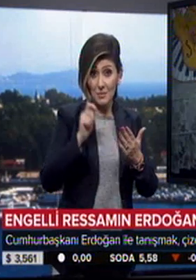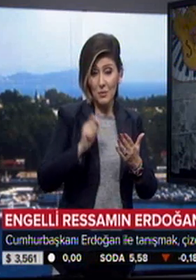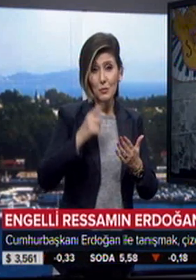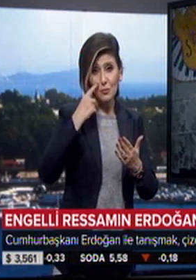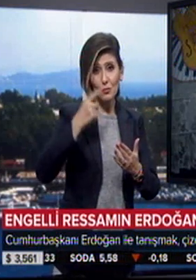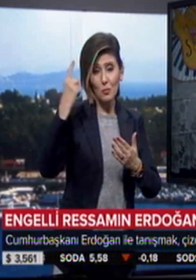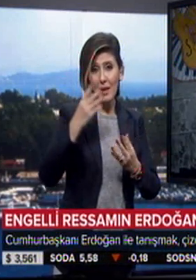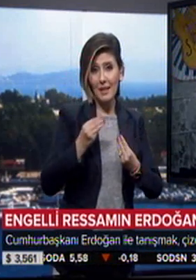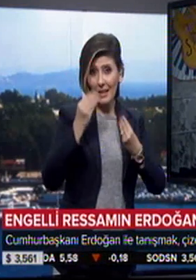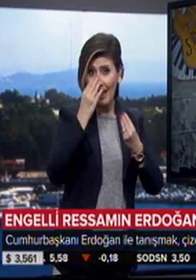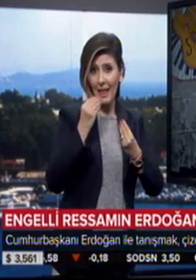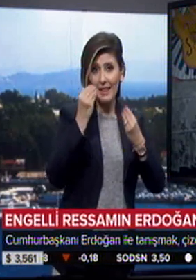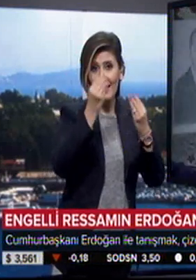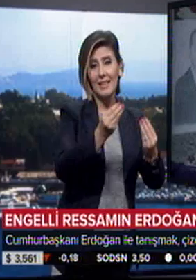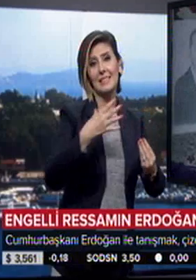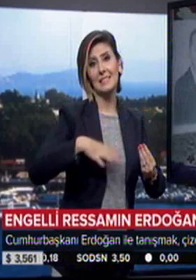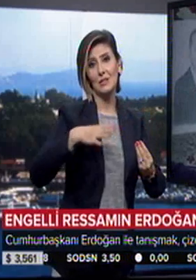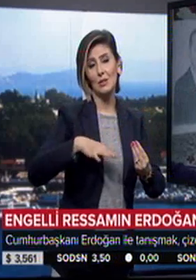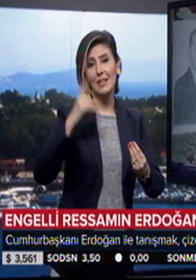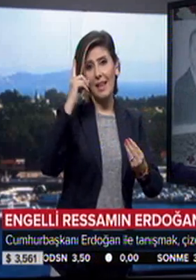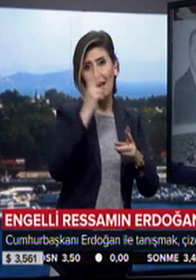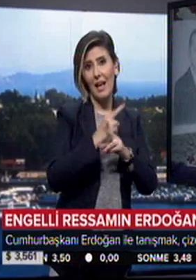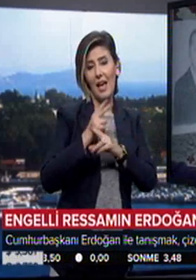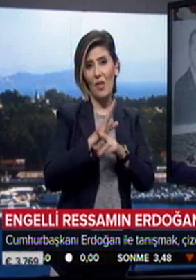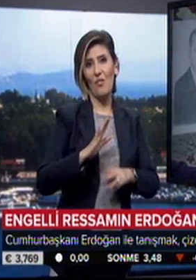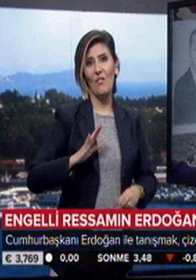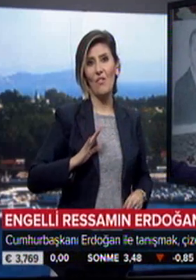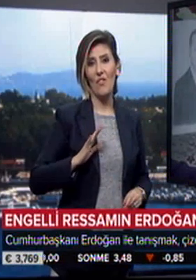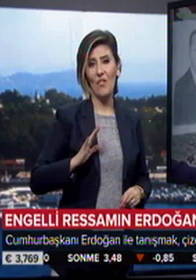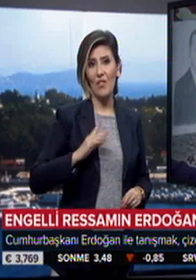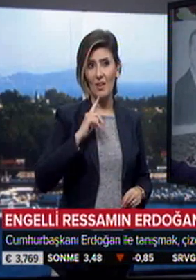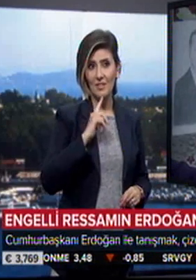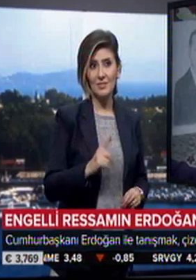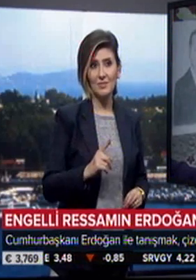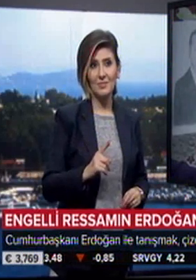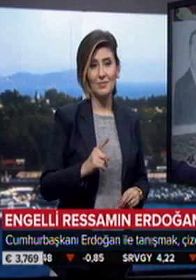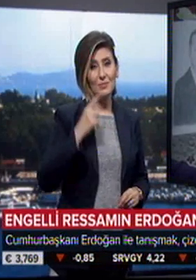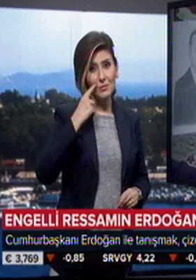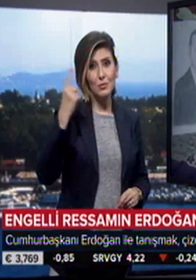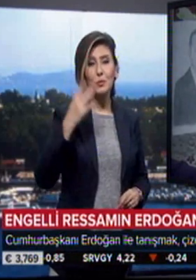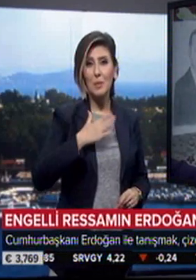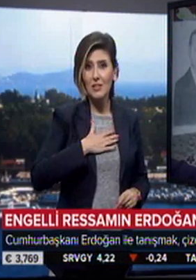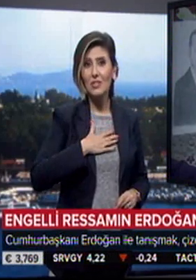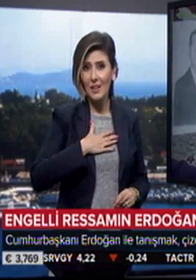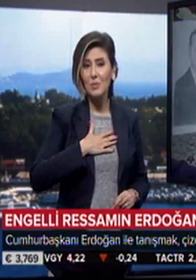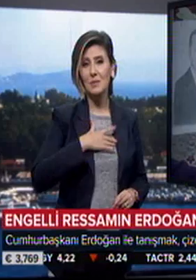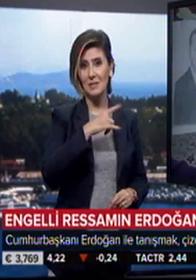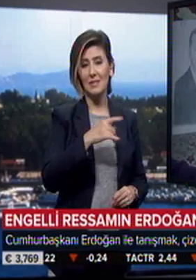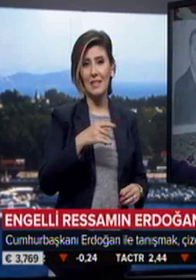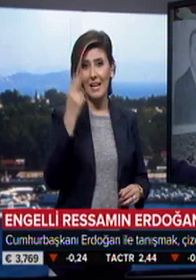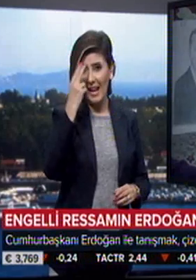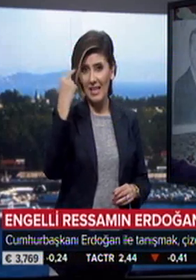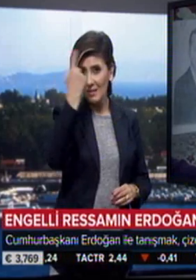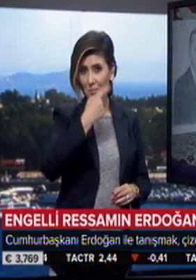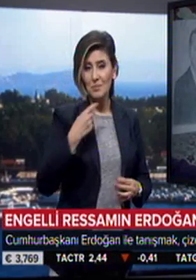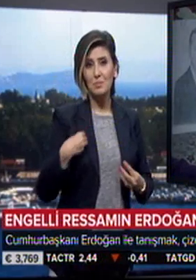Cumhurbaşkanı'na hediye etmek istiyor. Tek bir hayalim var Sayın Cumhurbaşkanımızın resmini